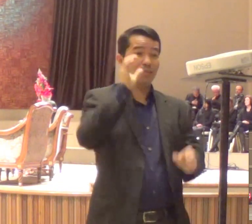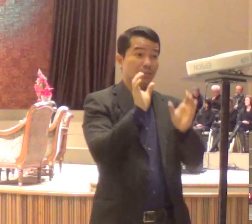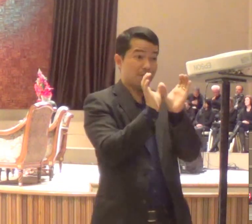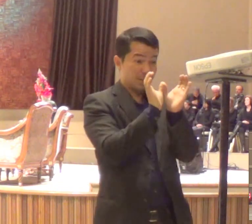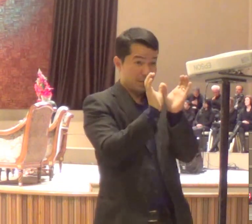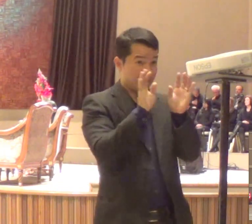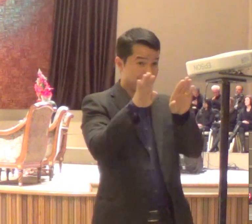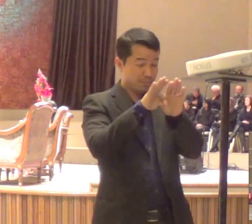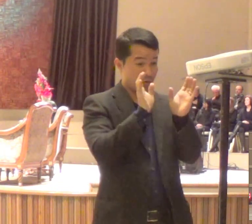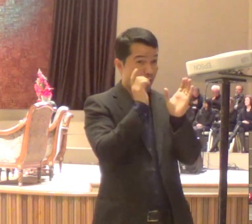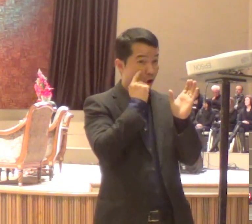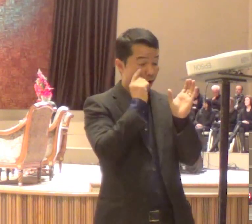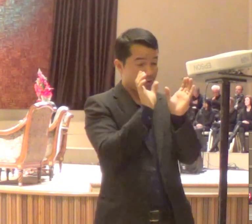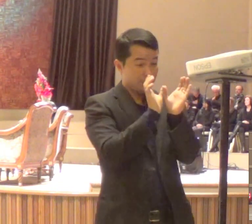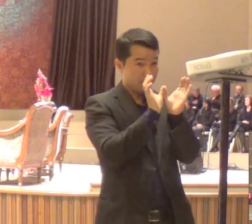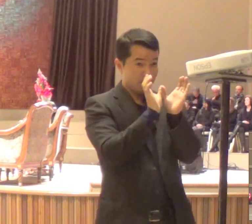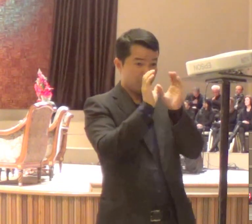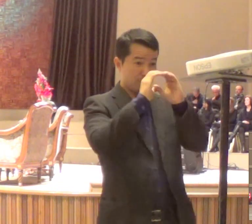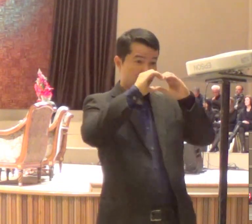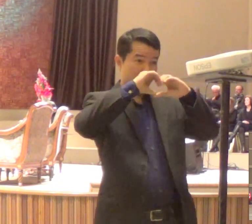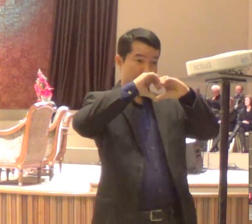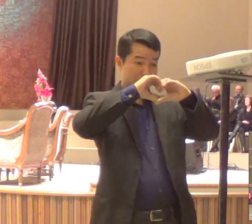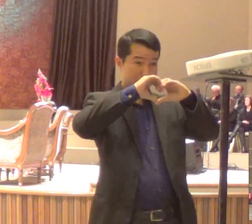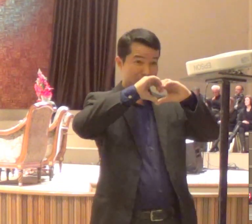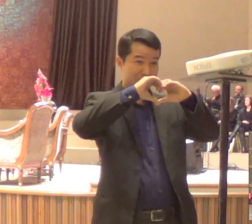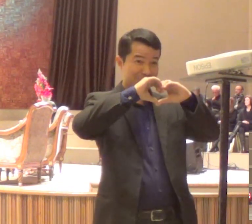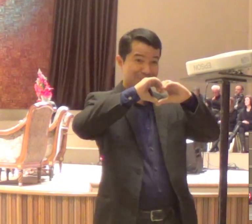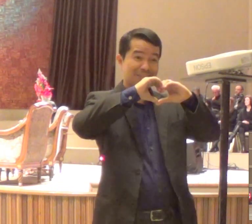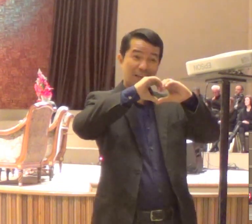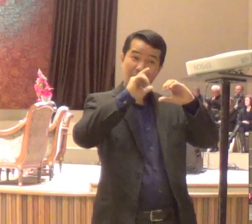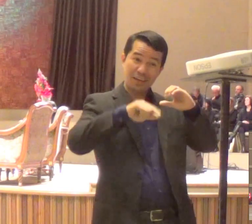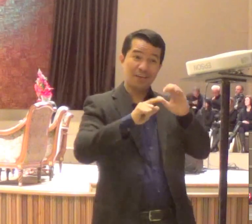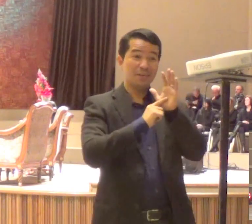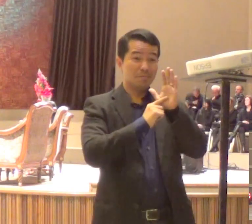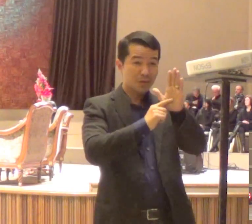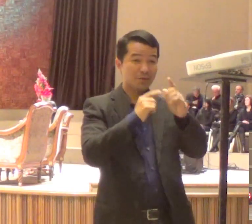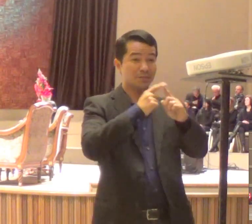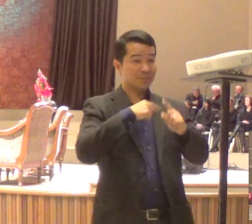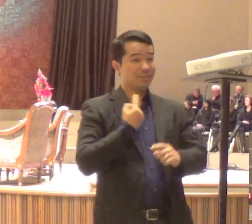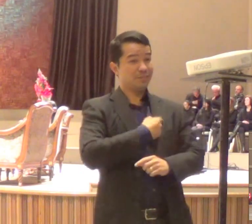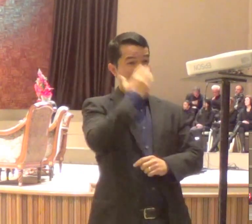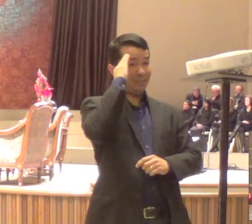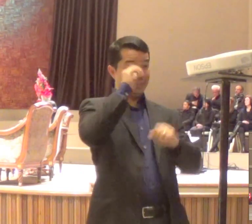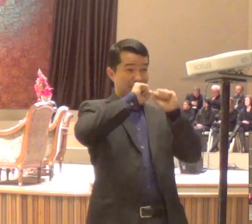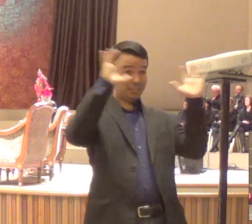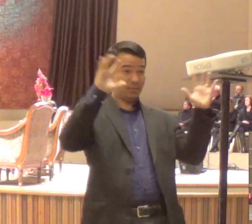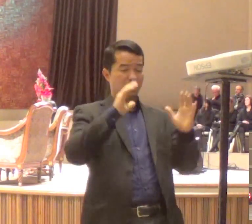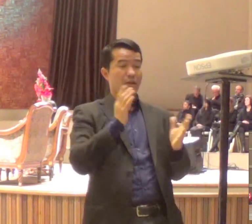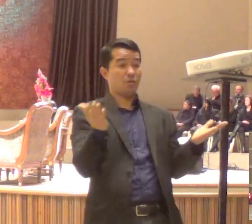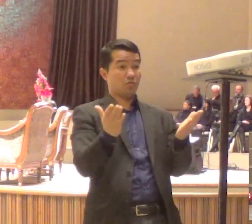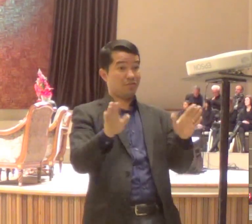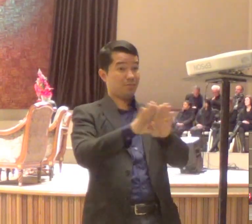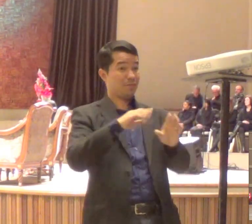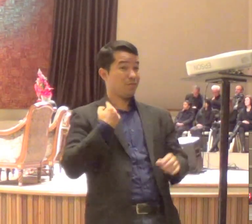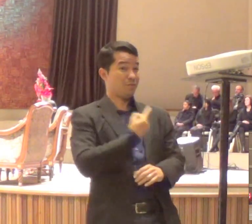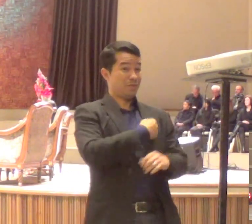que Jesus vai tomar três situações que estavam